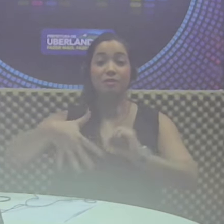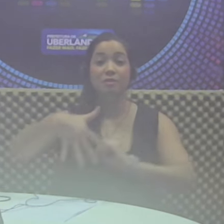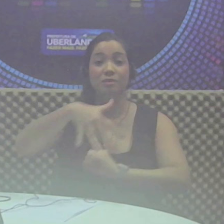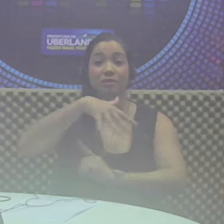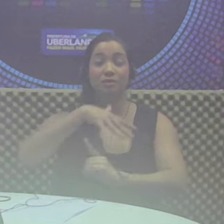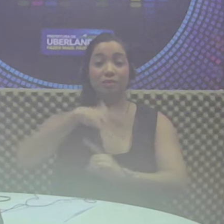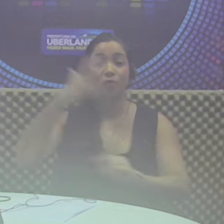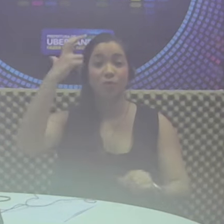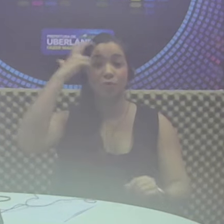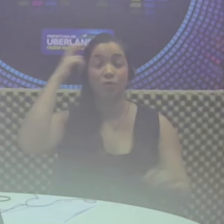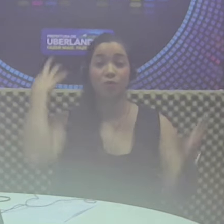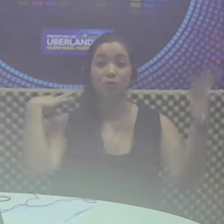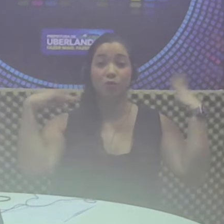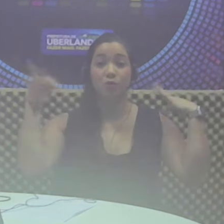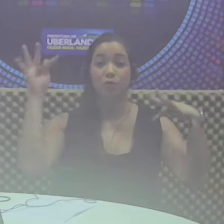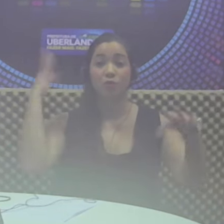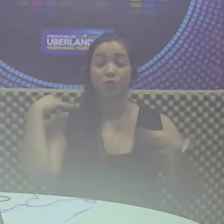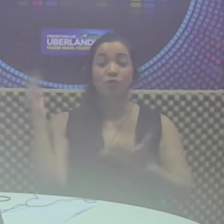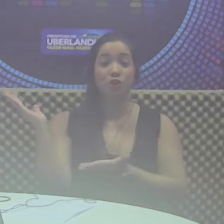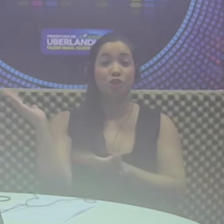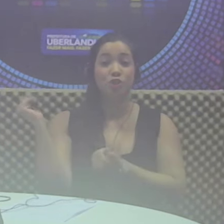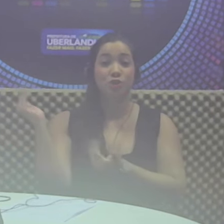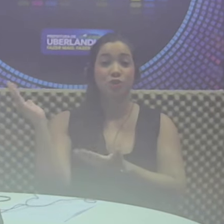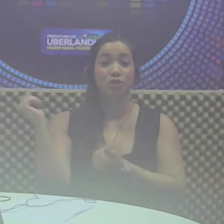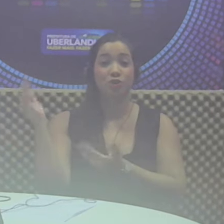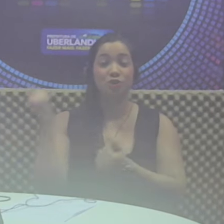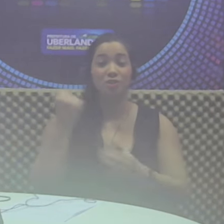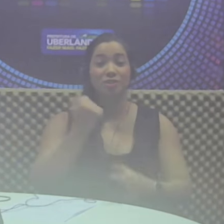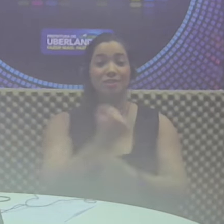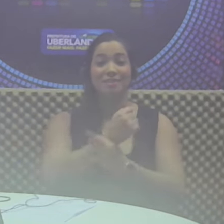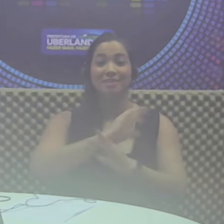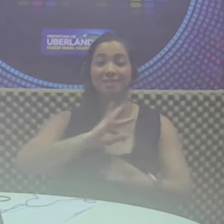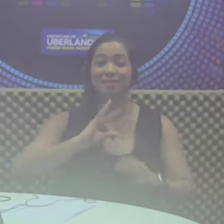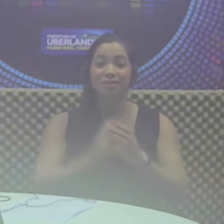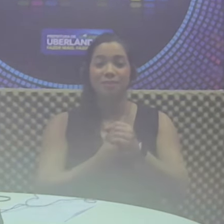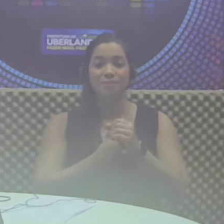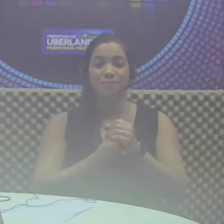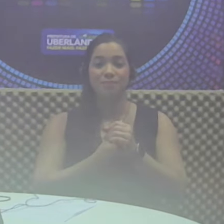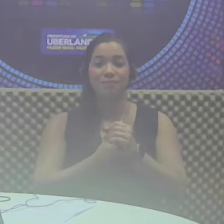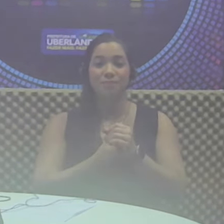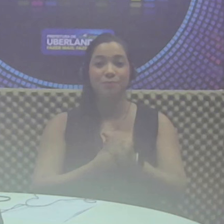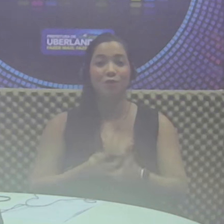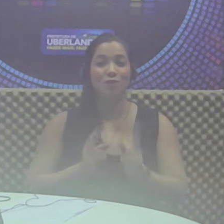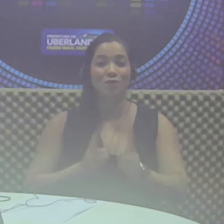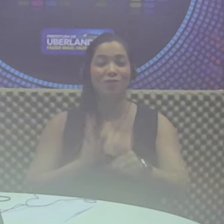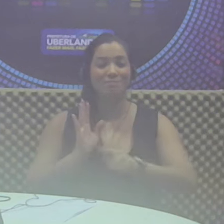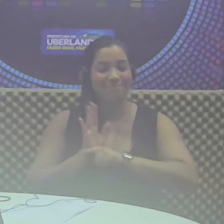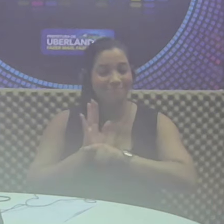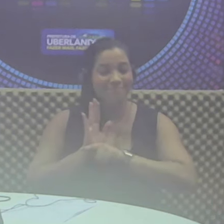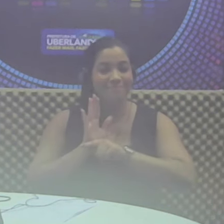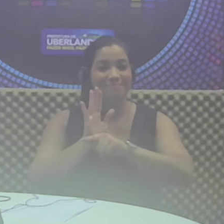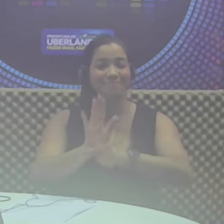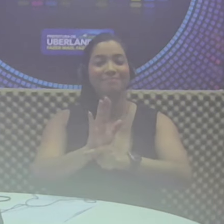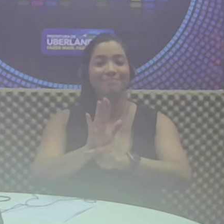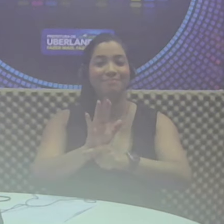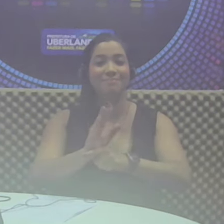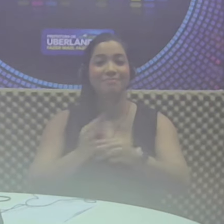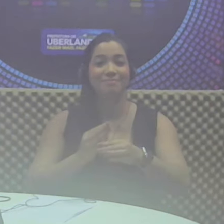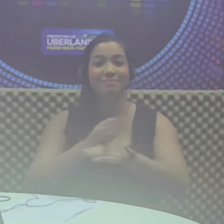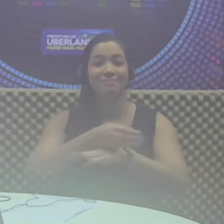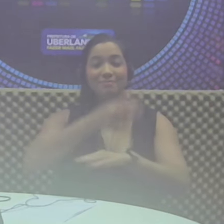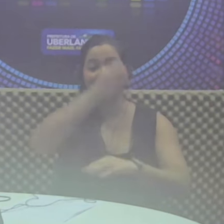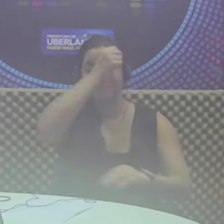de Cultura e Turismo, de Juventude e de Segurança Integrada. Continue colaborando, acesse o portal da